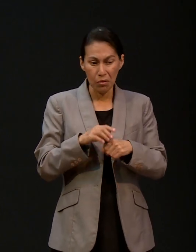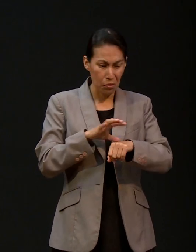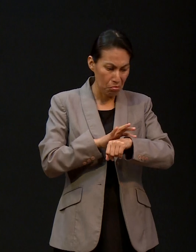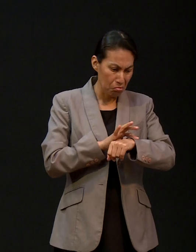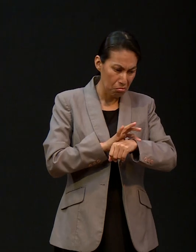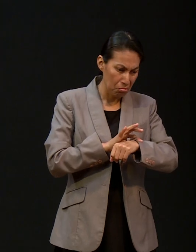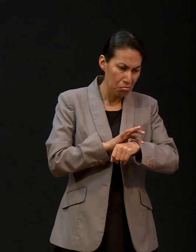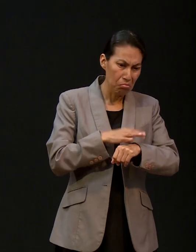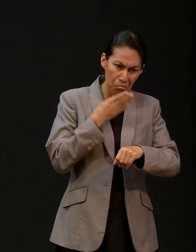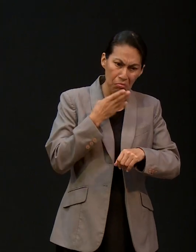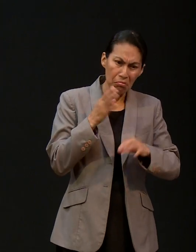están bien.